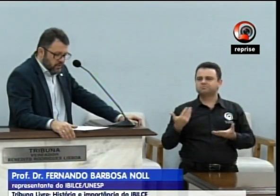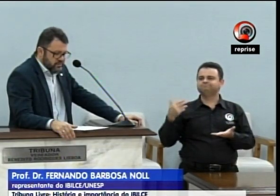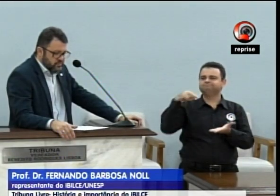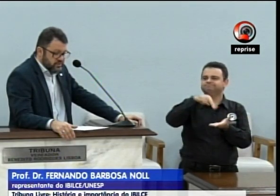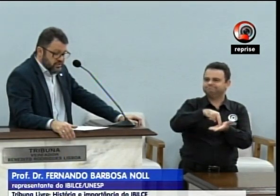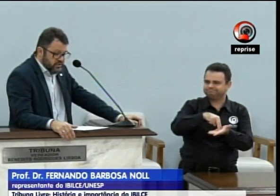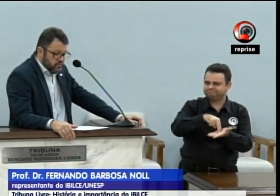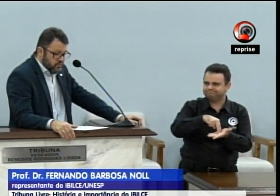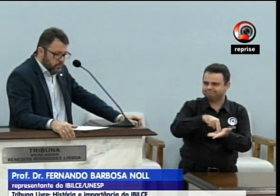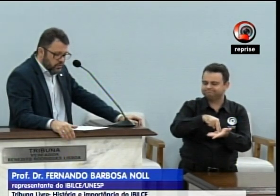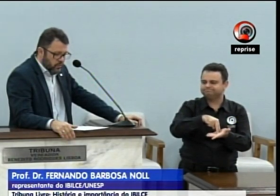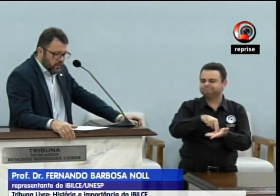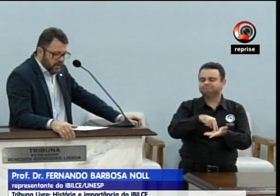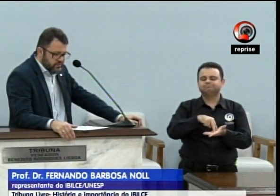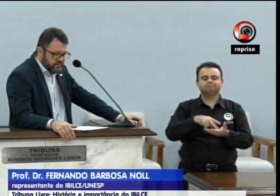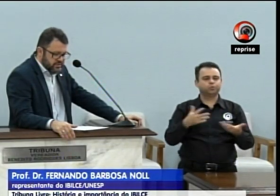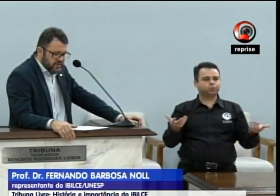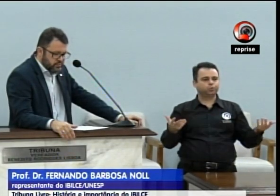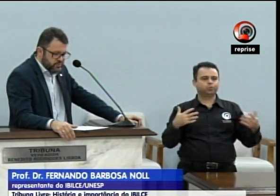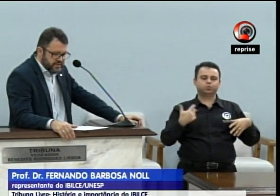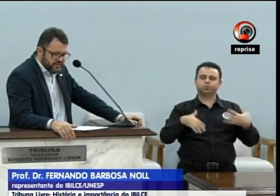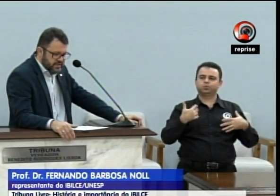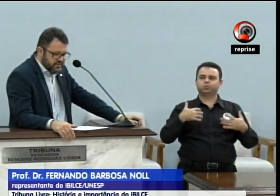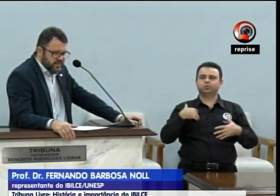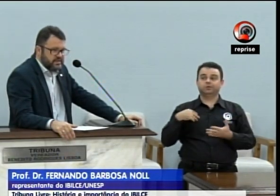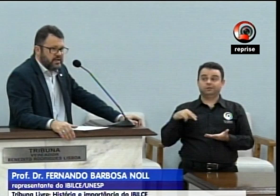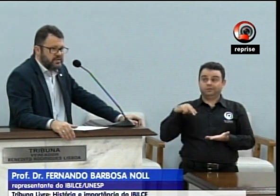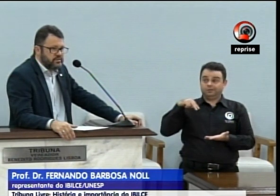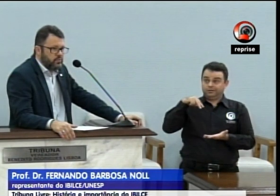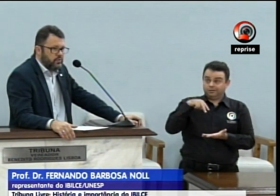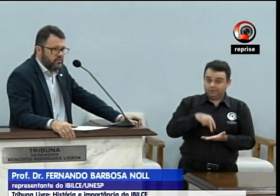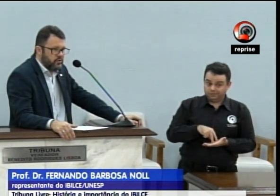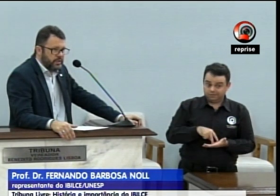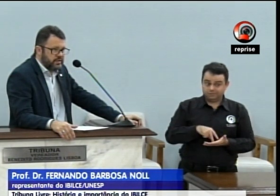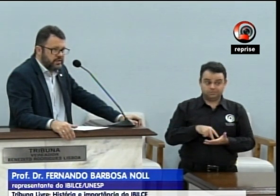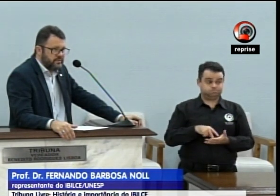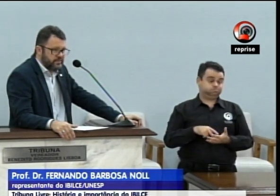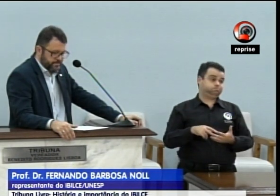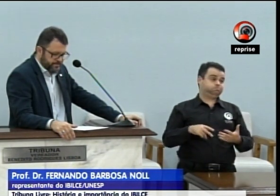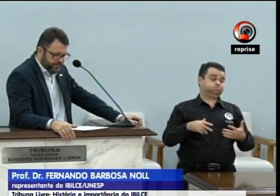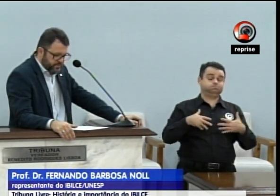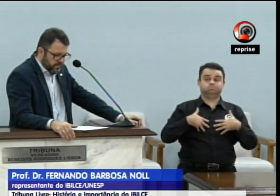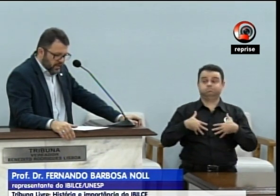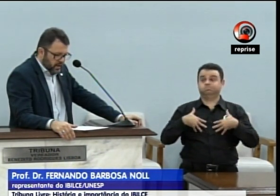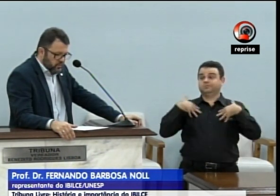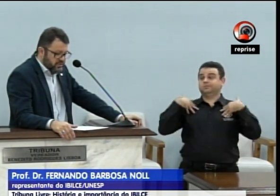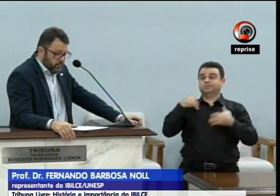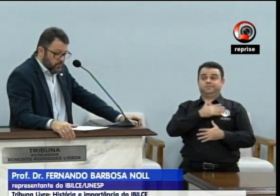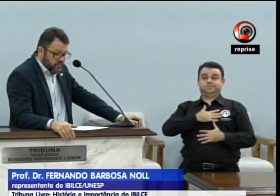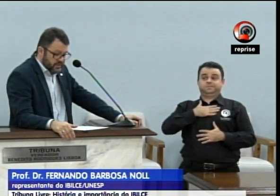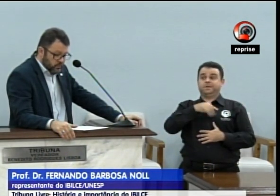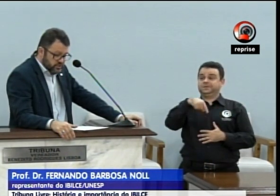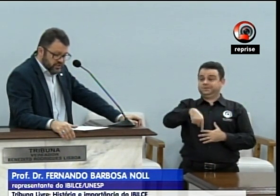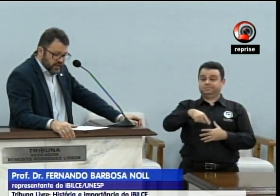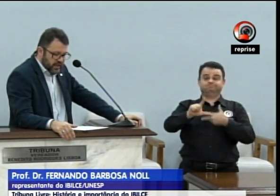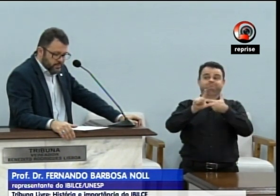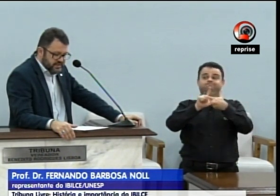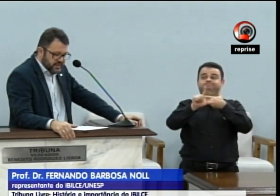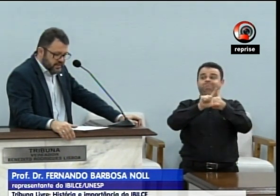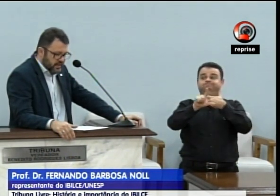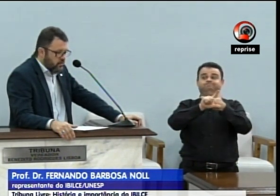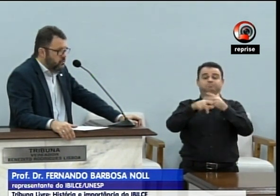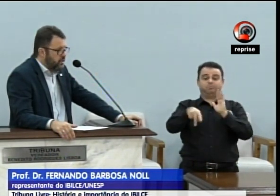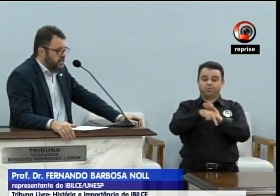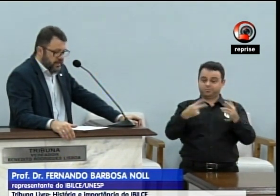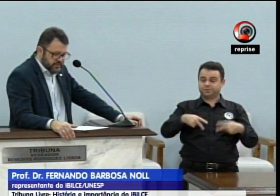Nós nos sentimos muito honrados de estarmos presentes nessa casa do povo rio-pretense. Nossa proposta hoje é